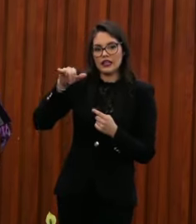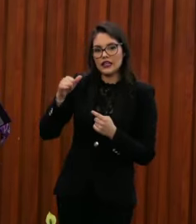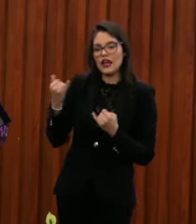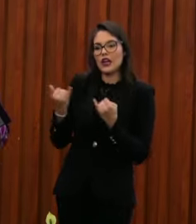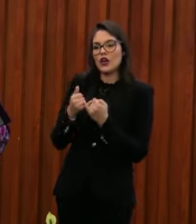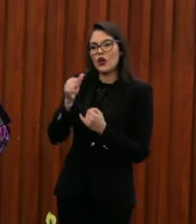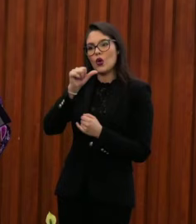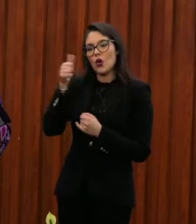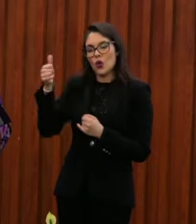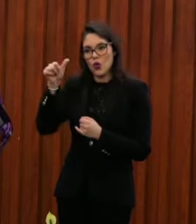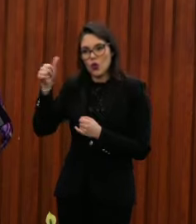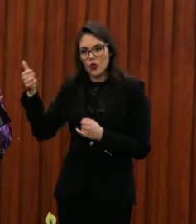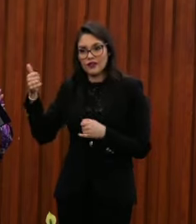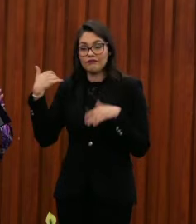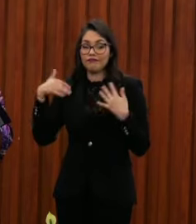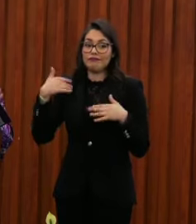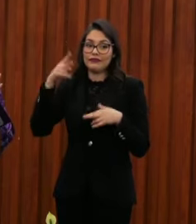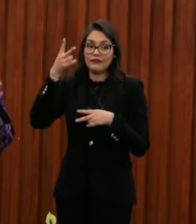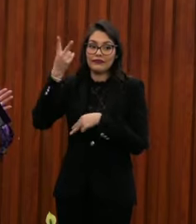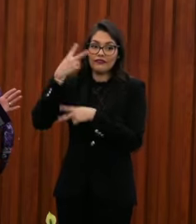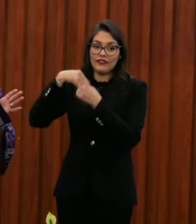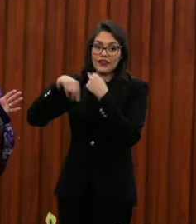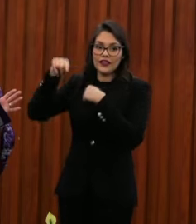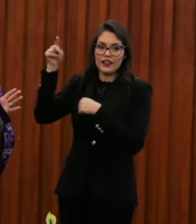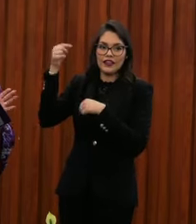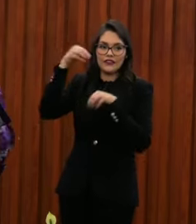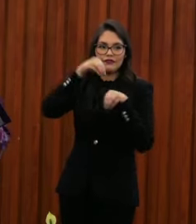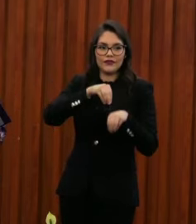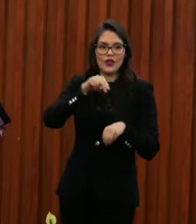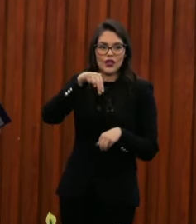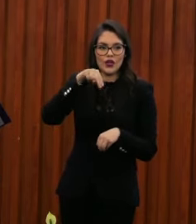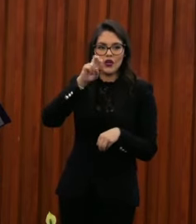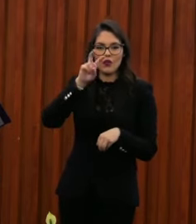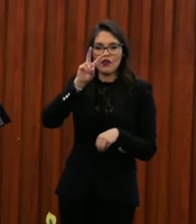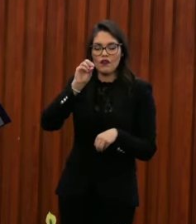organizaciones que están, pero venir de Nuevo Laredo merece aplauso.